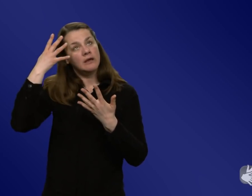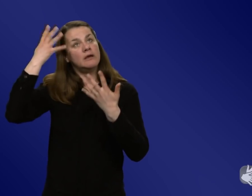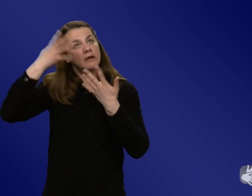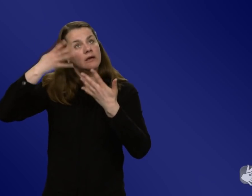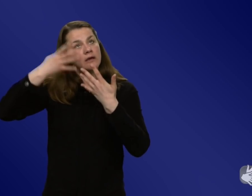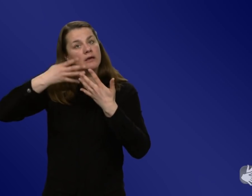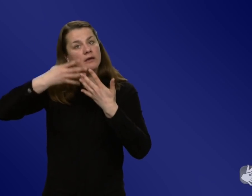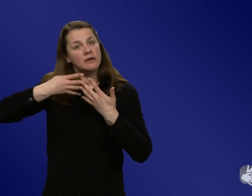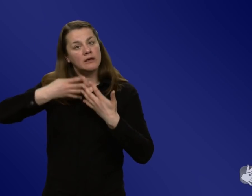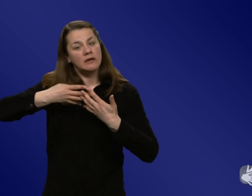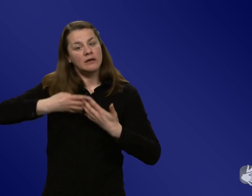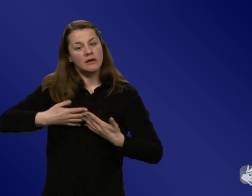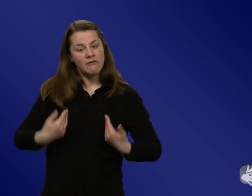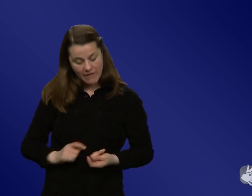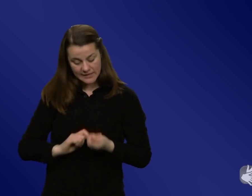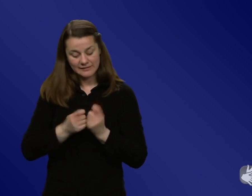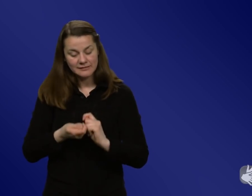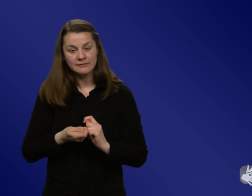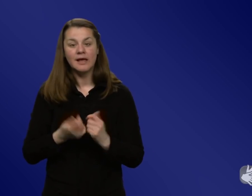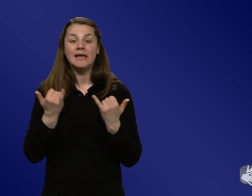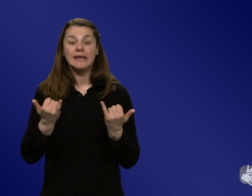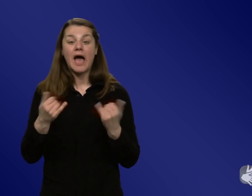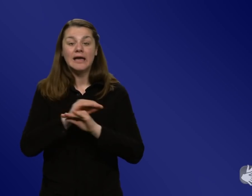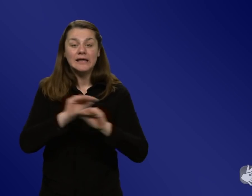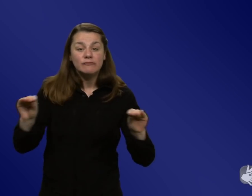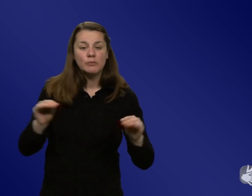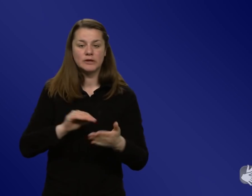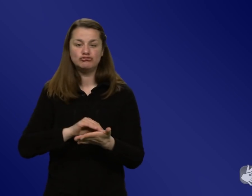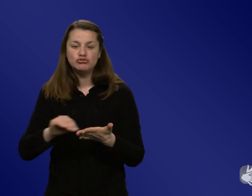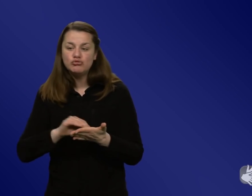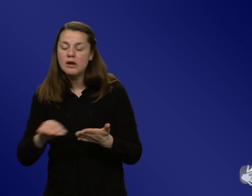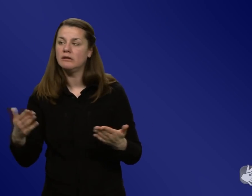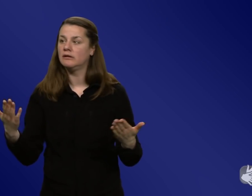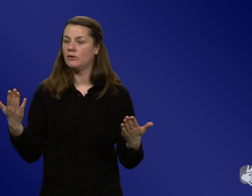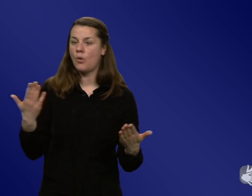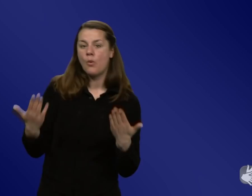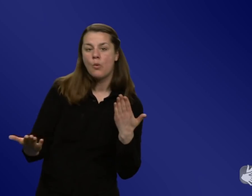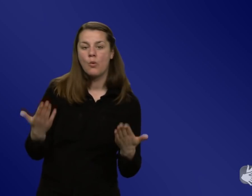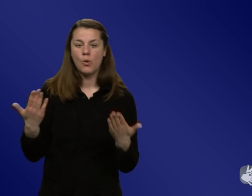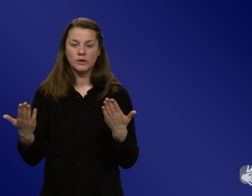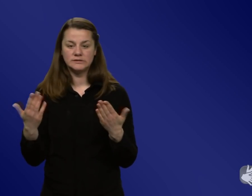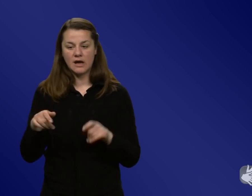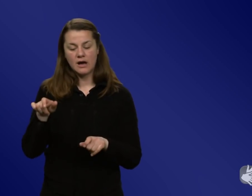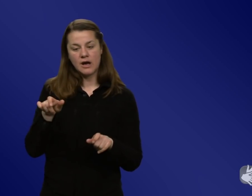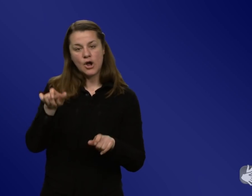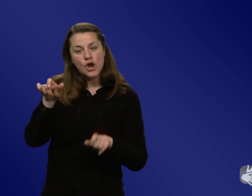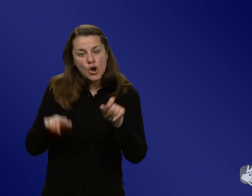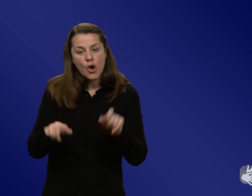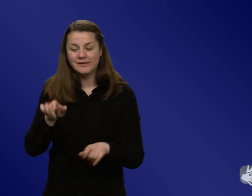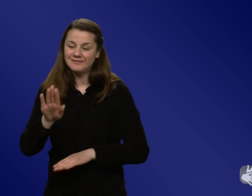Kann man das Genau, mehr informieren, informieren Schulen oder auch die Leute dazu bringen, sich Dinge anzueignen, also Kompetenzen zu stärken, beispielsweise auch